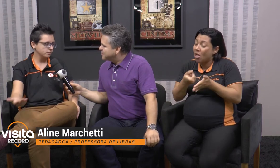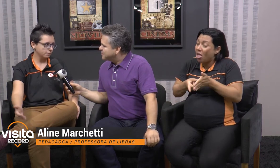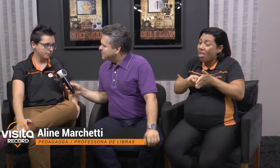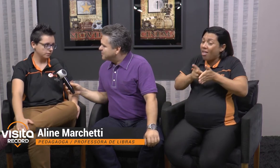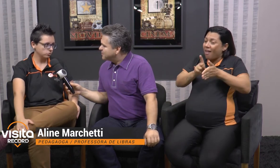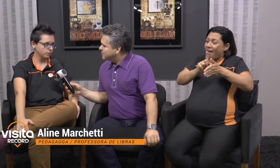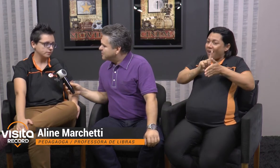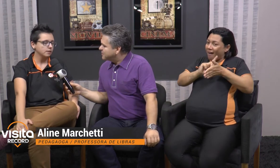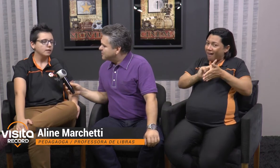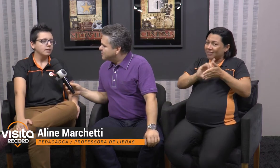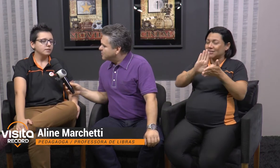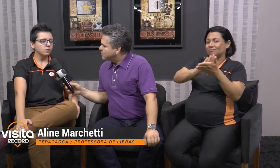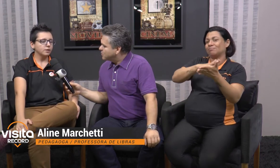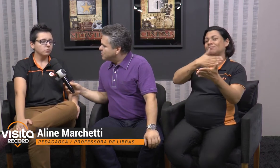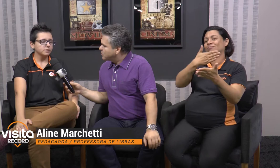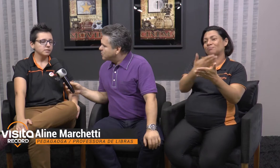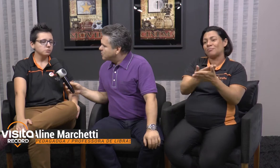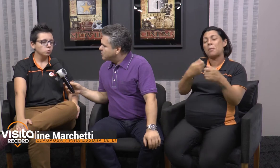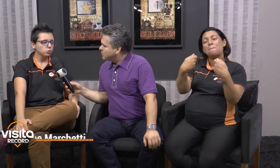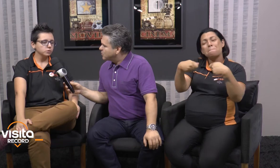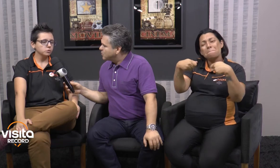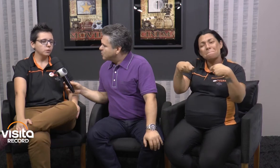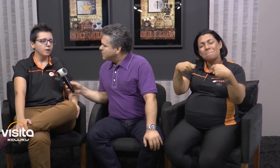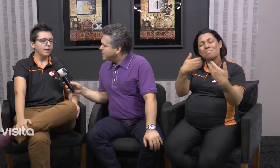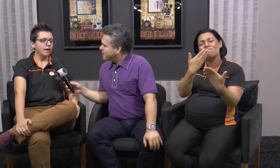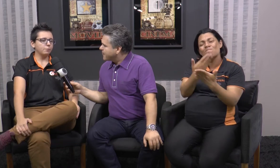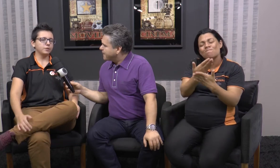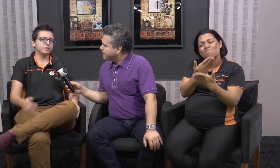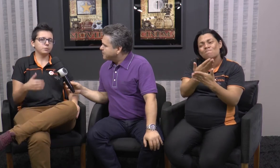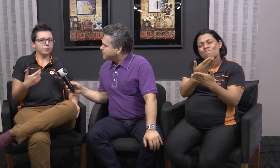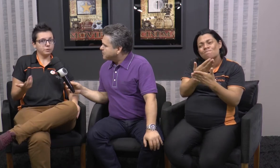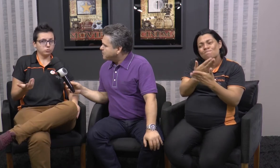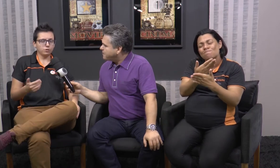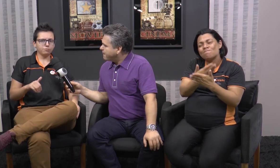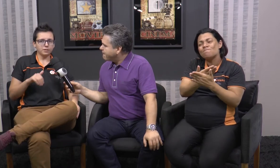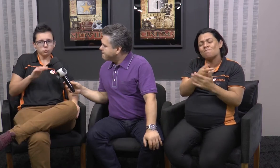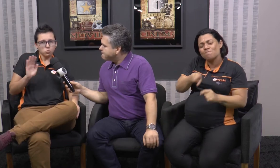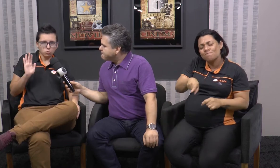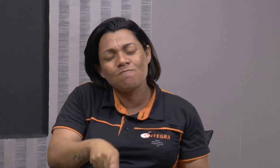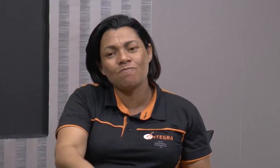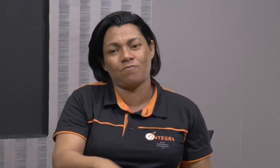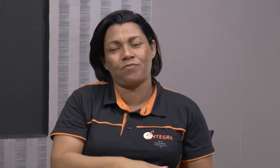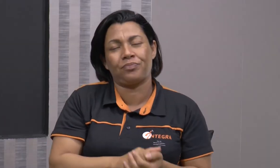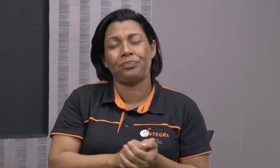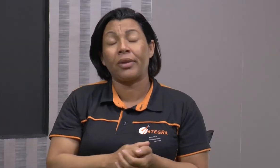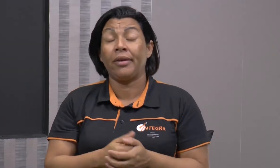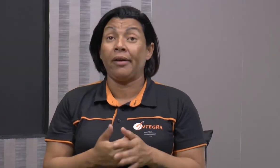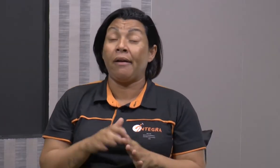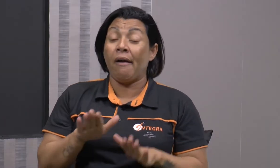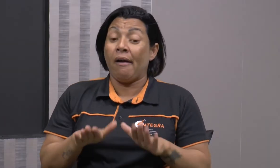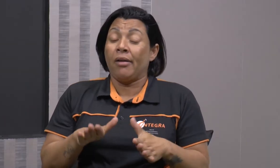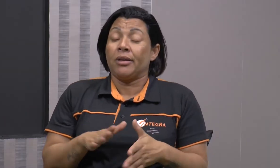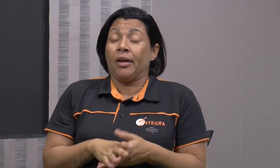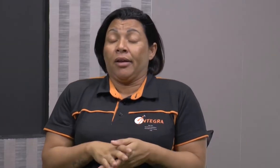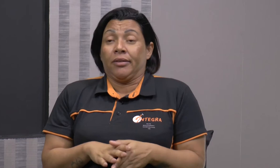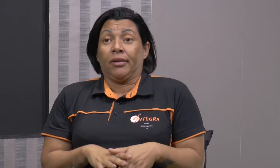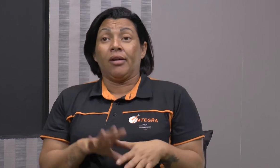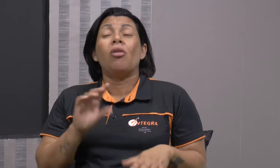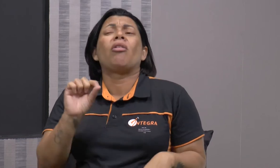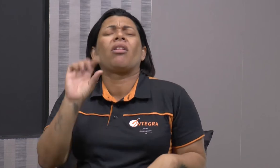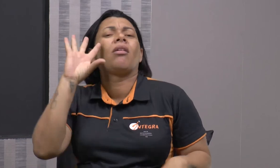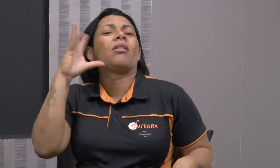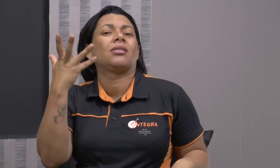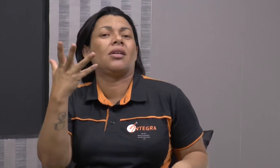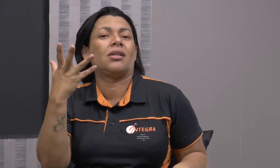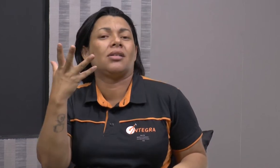suas interpretações. Então, o que acontece muito é, por exemplo, uma pessoa faz um curso básico e acha que já pode